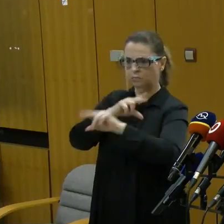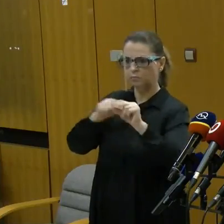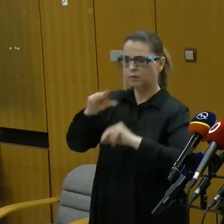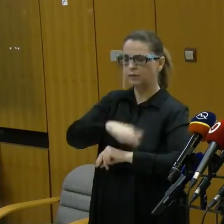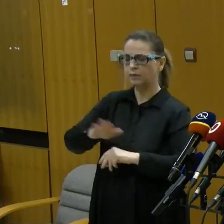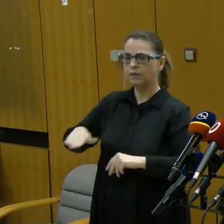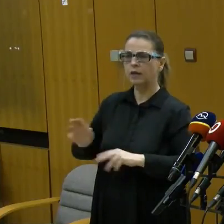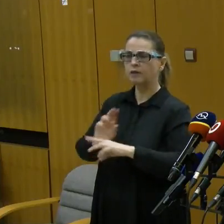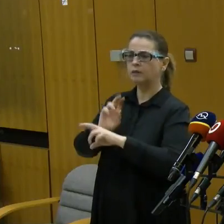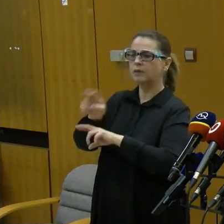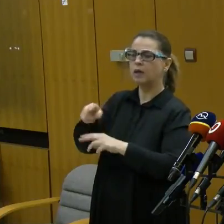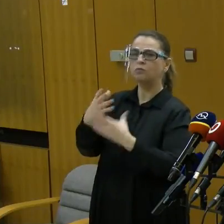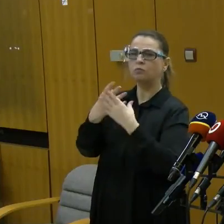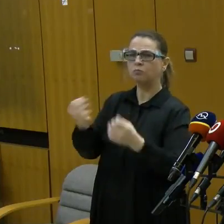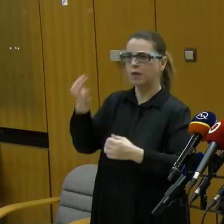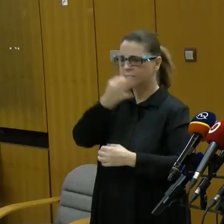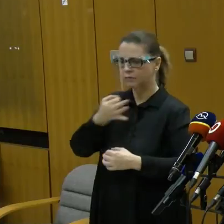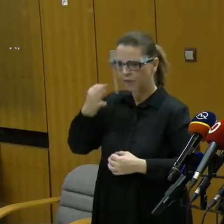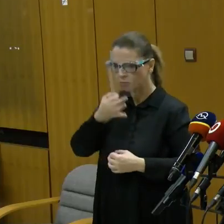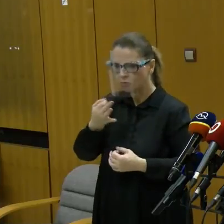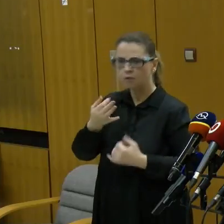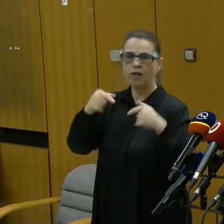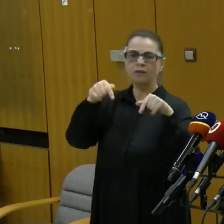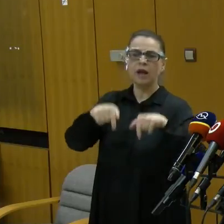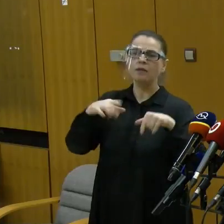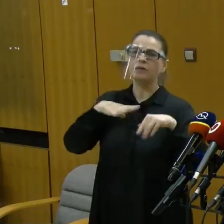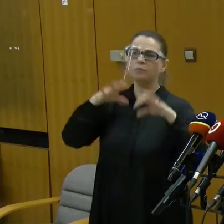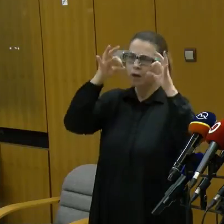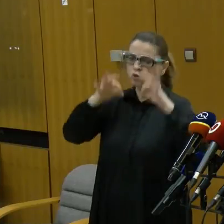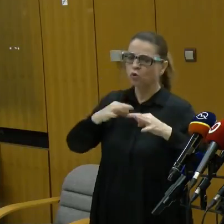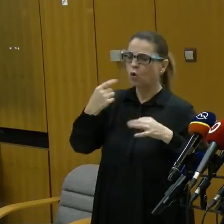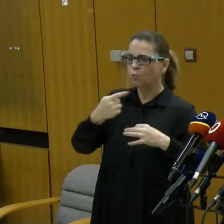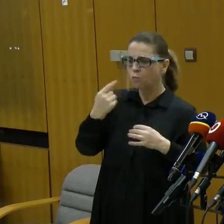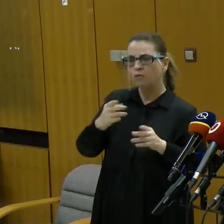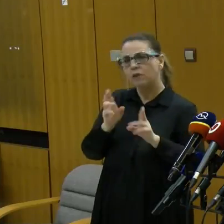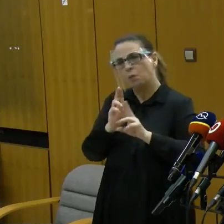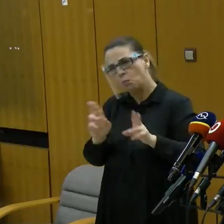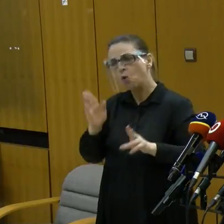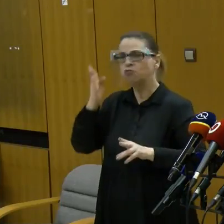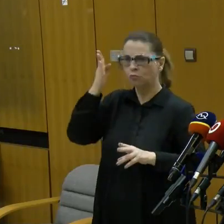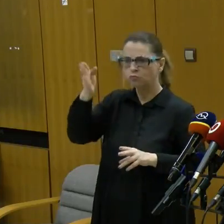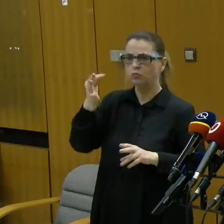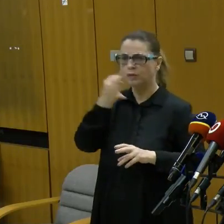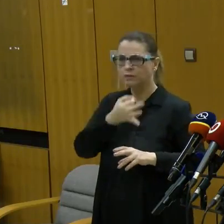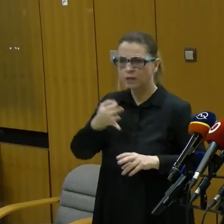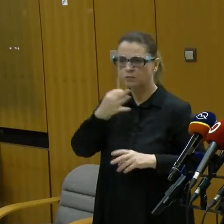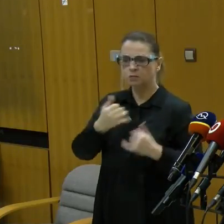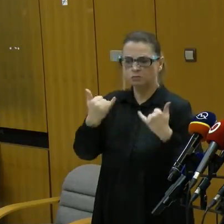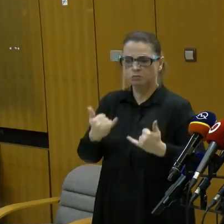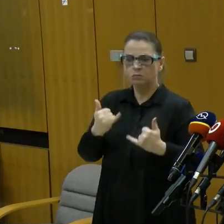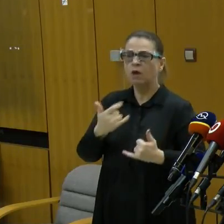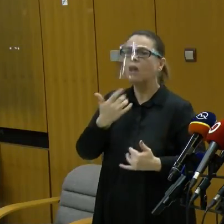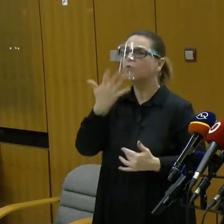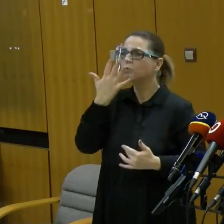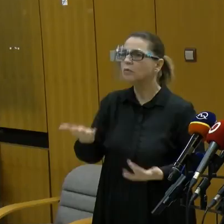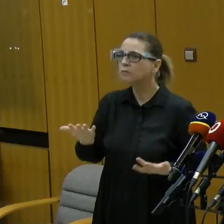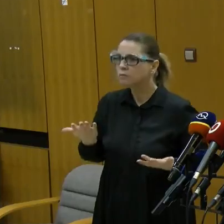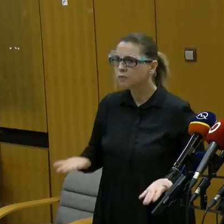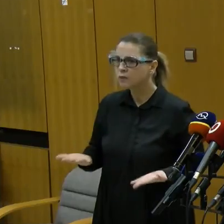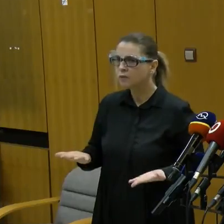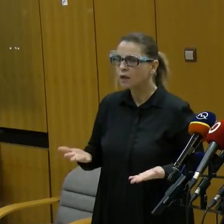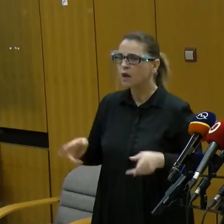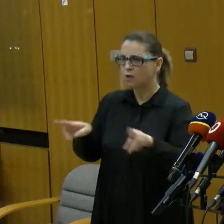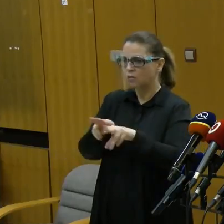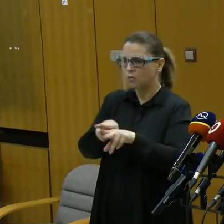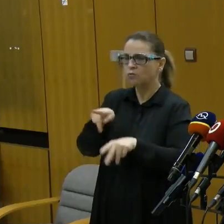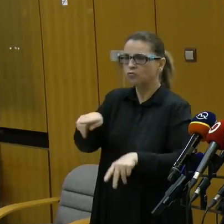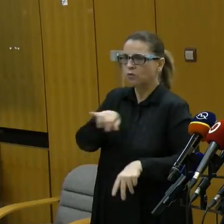nastupia zrejme bez testovania. Dnes hovorujú, že sa ešte špekuluje o tom, že by sa teda testovalo. Čiže momentálne, ako to vyzerá, akite to radičov